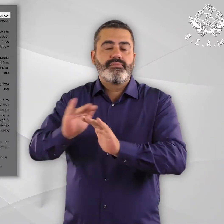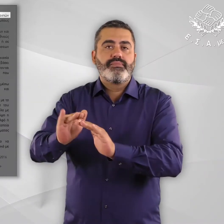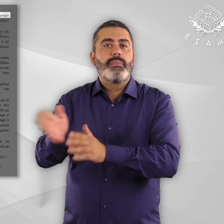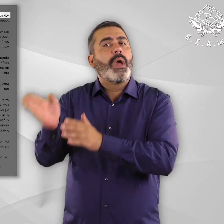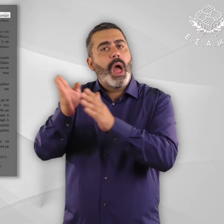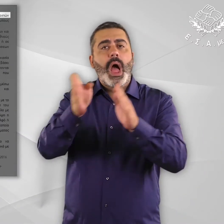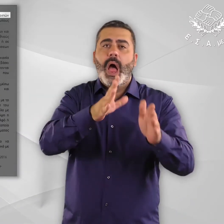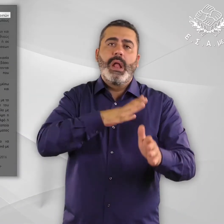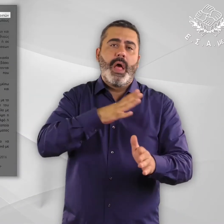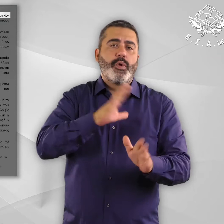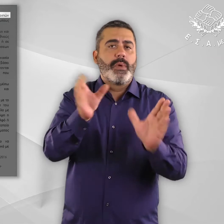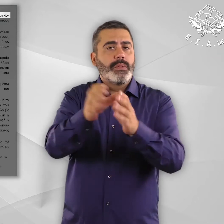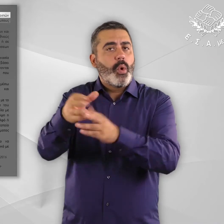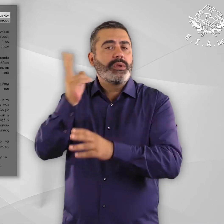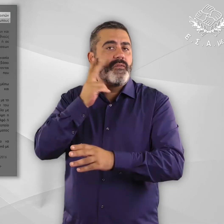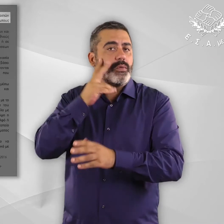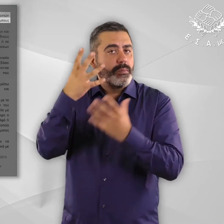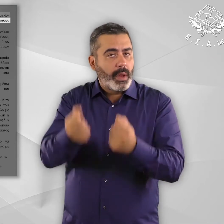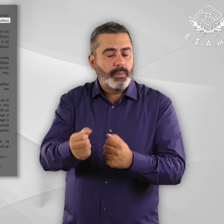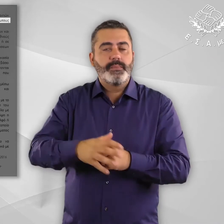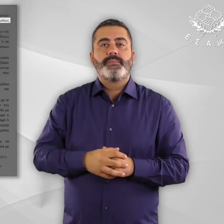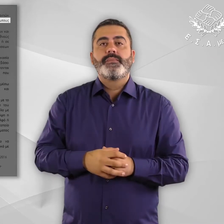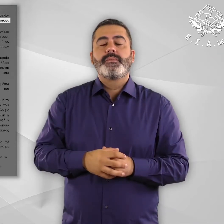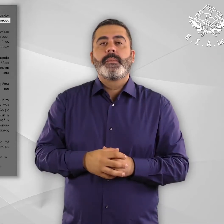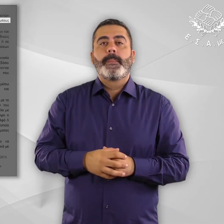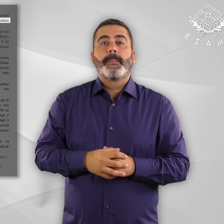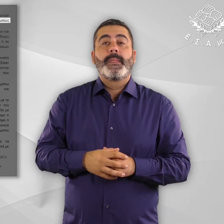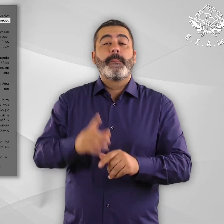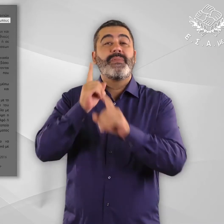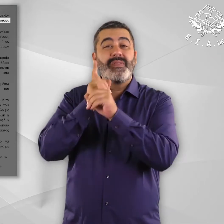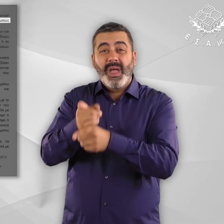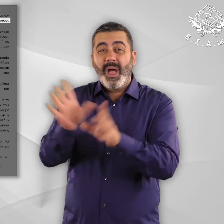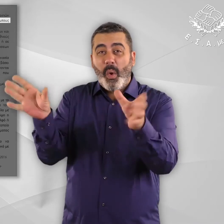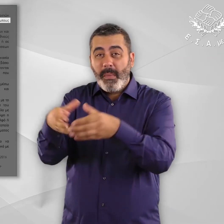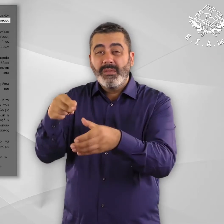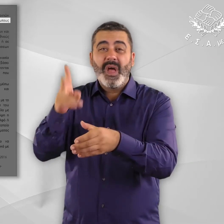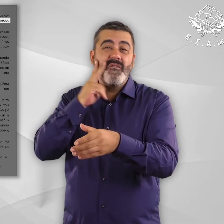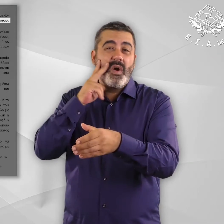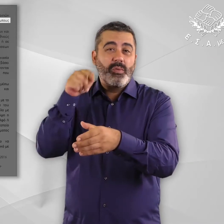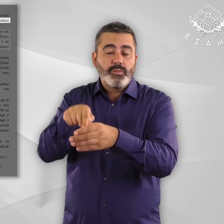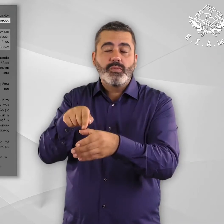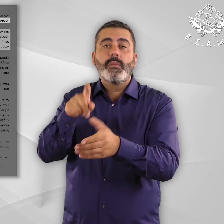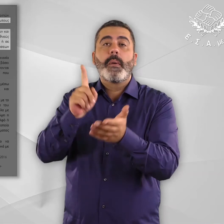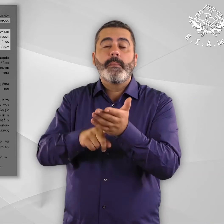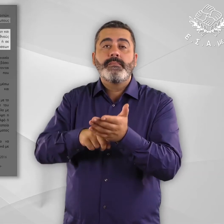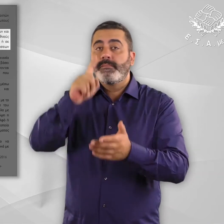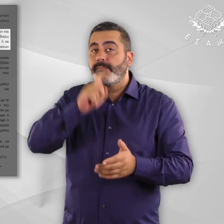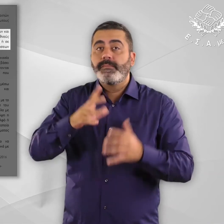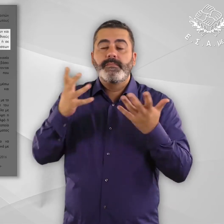καθώς και των λοιπών ευάλωτων κατηγοριών. Ειδικότερα για τους ευάλωτους προβλέπετε ότι Άνω κατ' τελεία